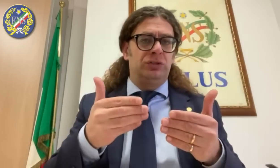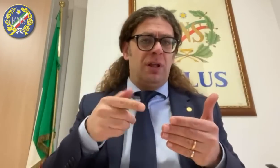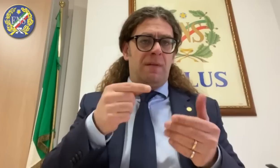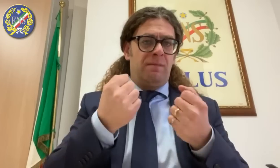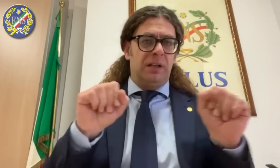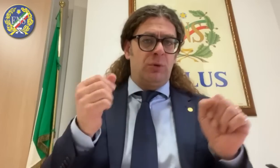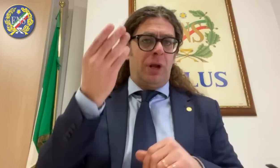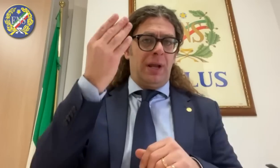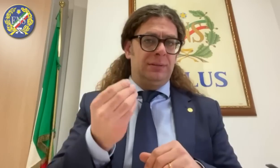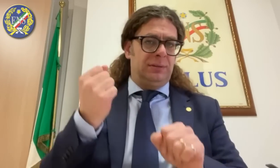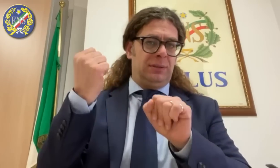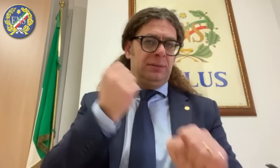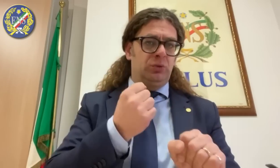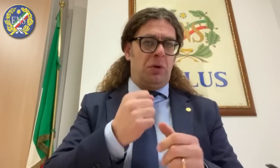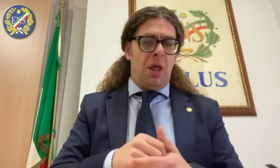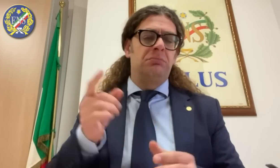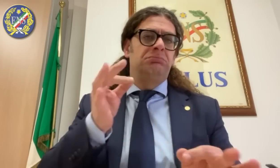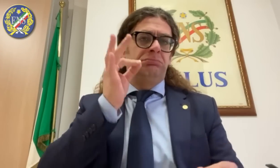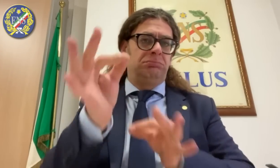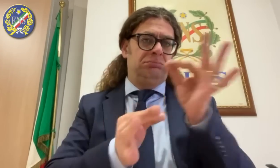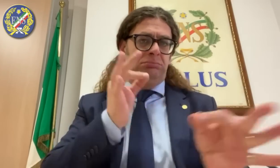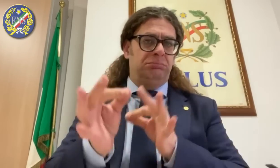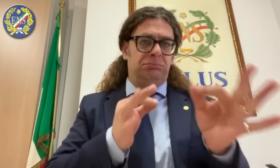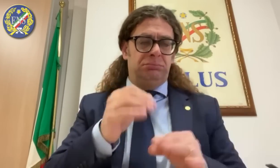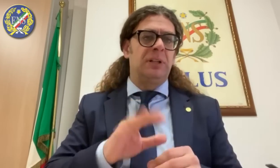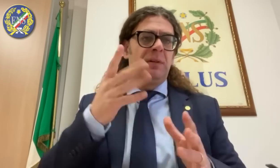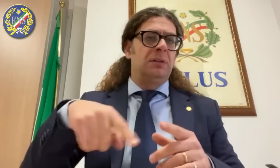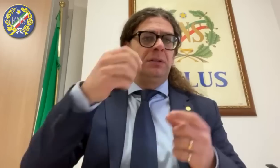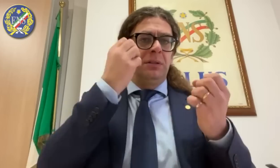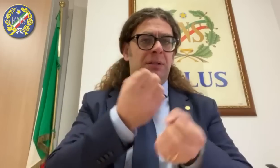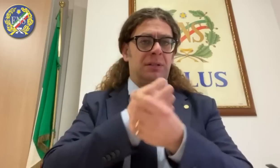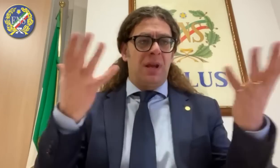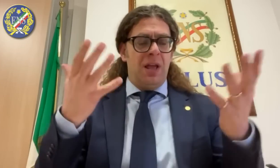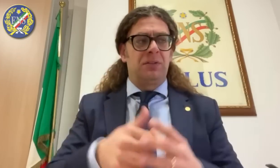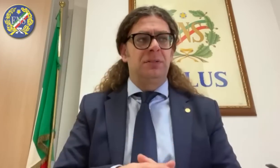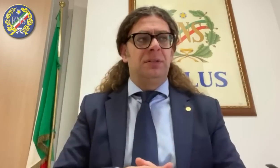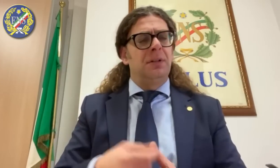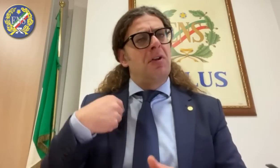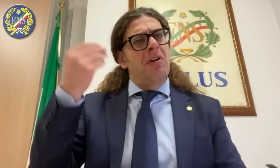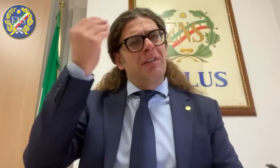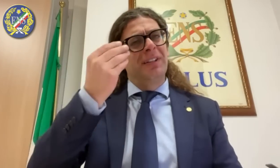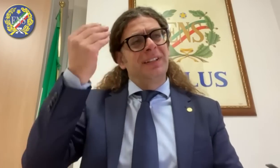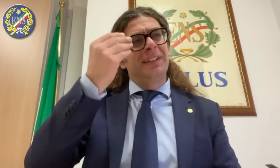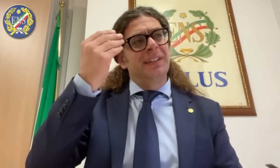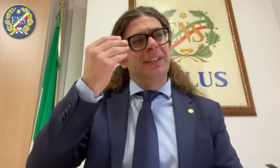casi. I conguagli sono stati effettuati anche sulle indennità di comunicazione percepite dai minori.